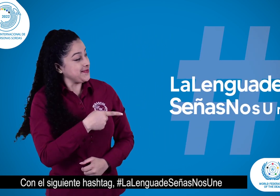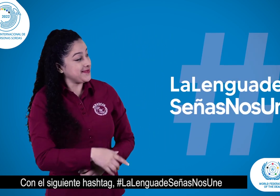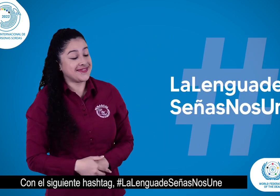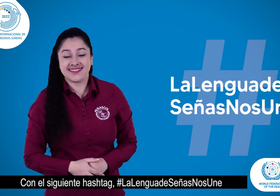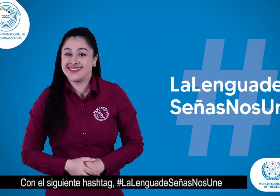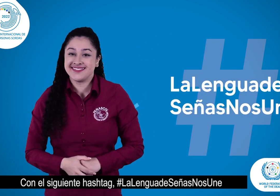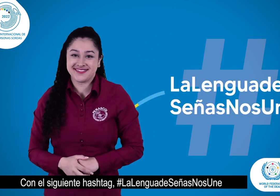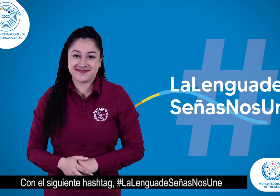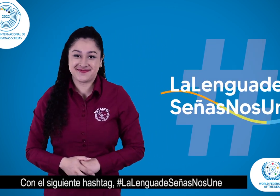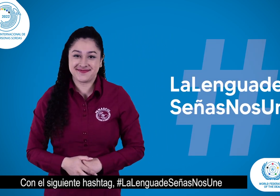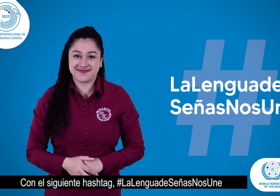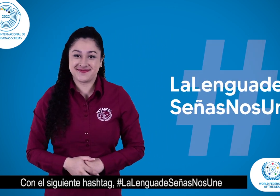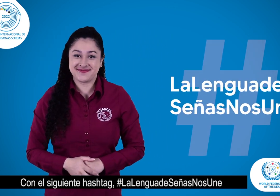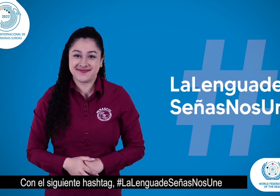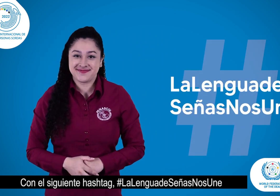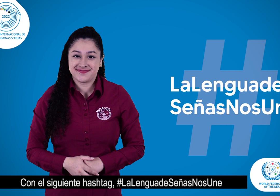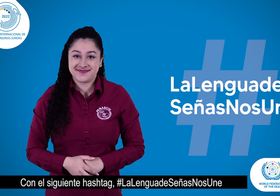La lengua de señas nos une.